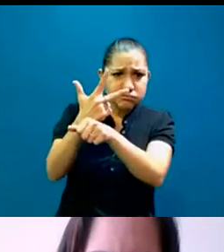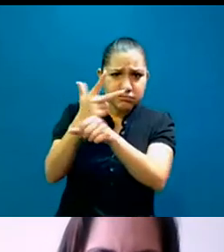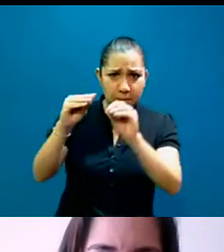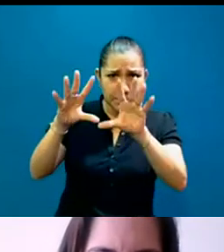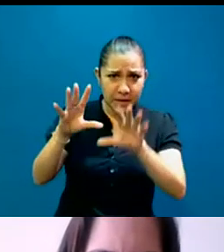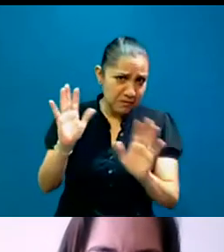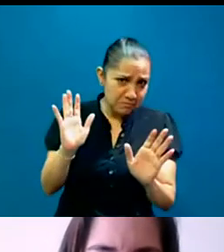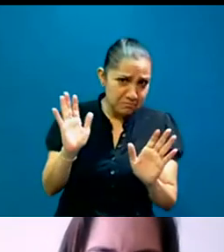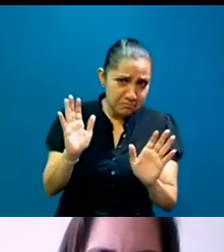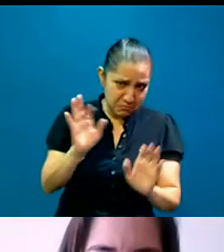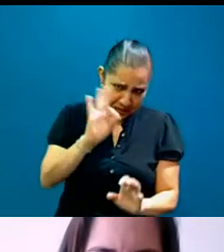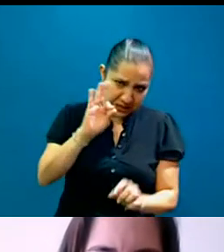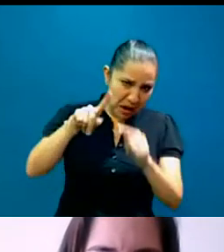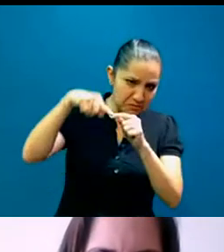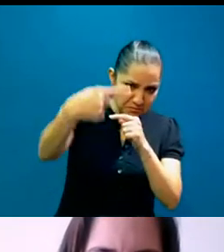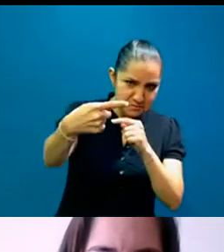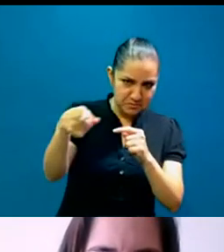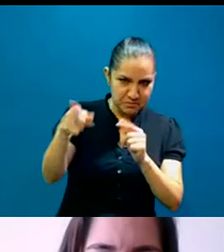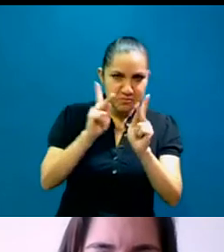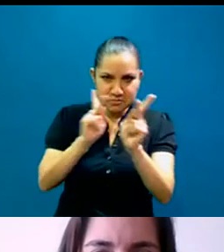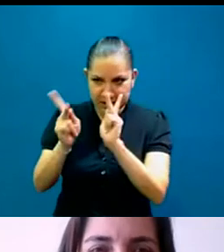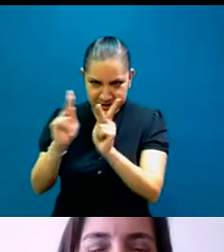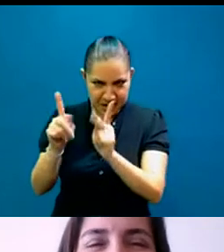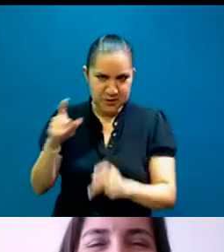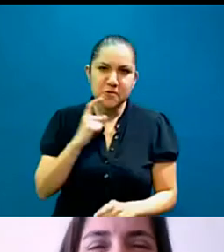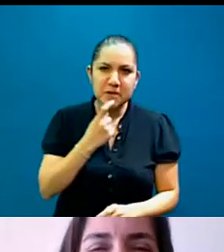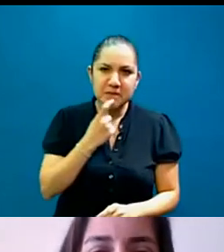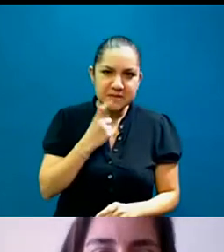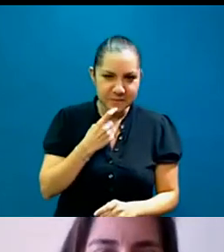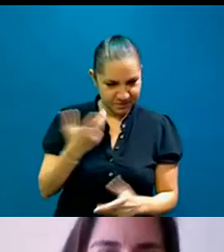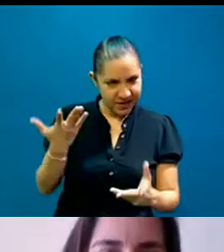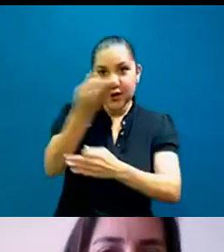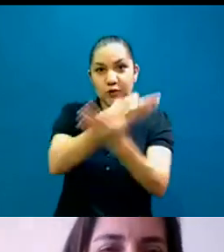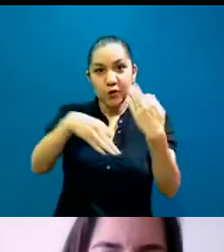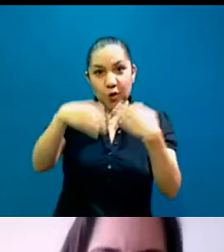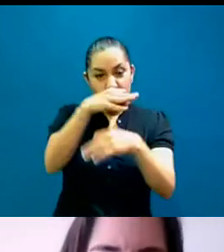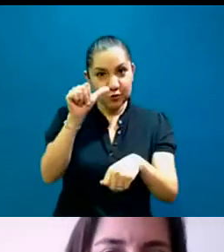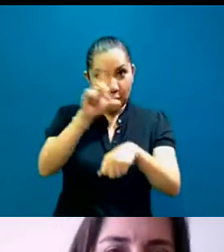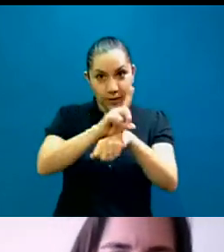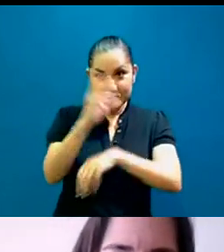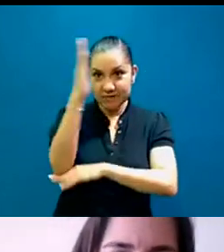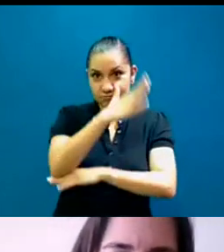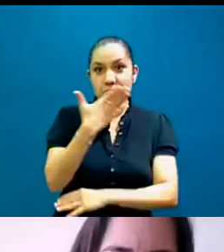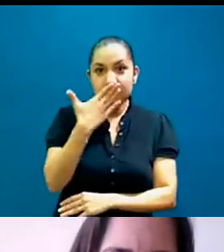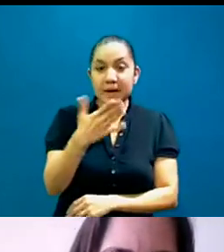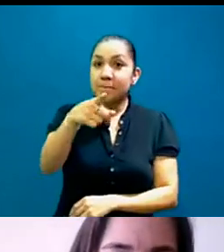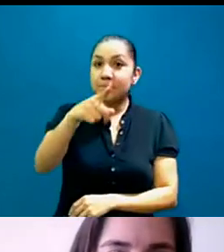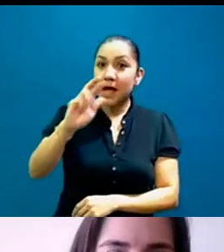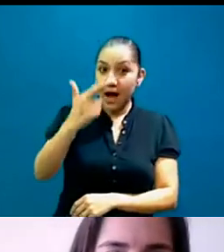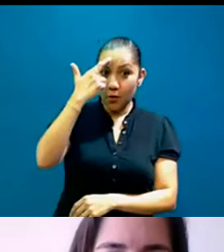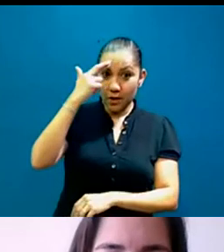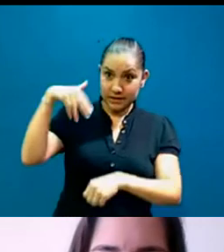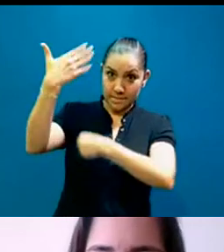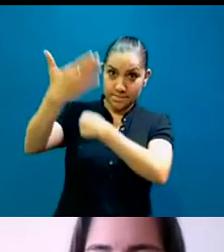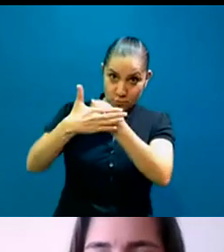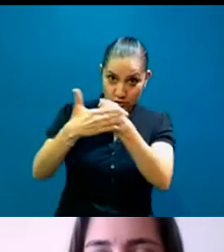en otra ocasión. Que tengan todos un muy bonito día, y nos vemos para la próxima. Acuérdense, el próximo Café con Colegas va a ser el